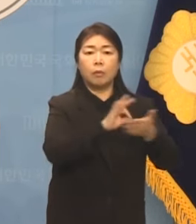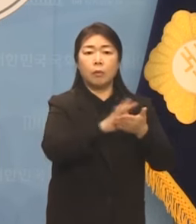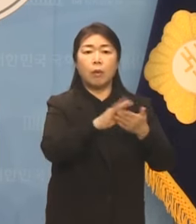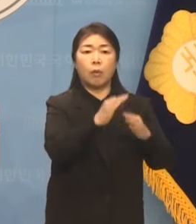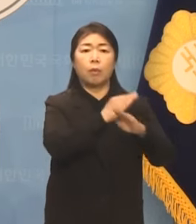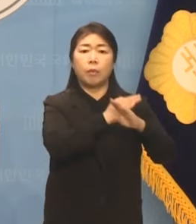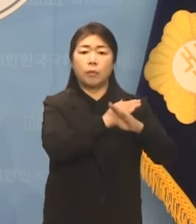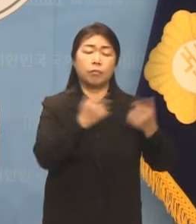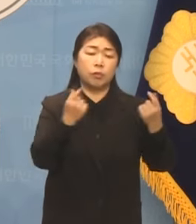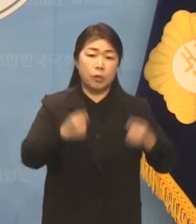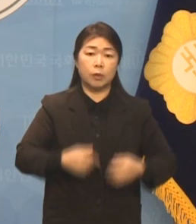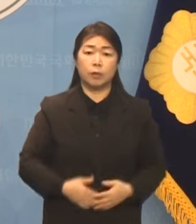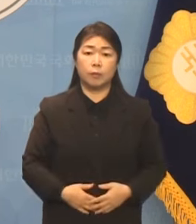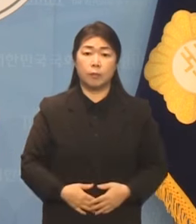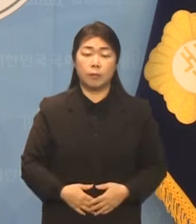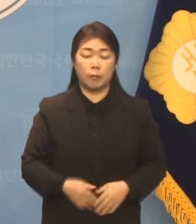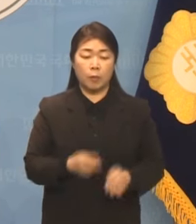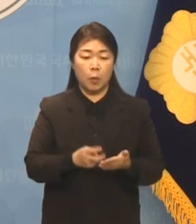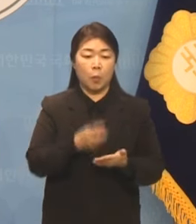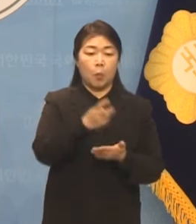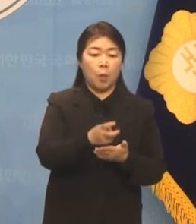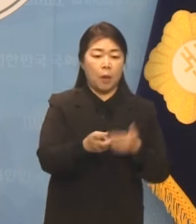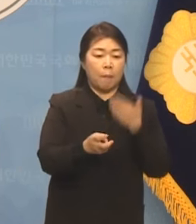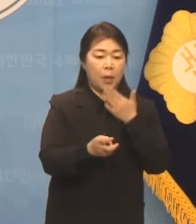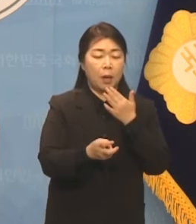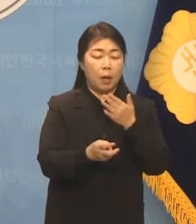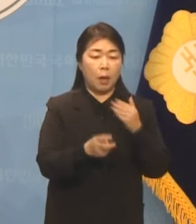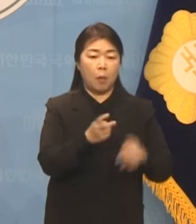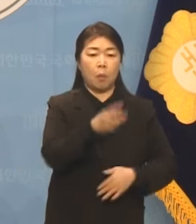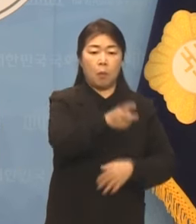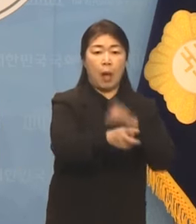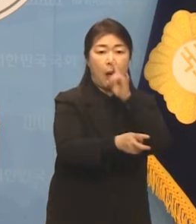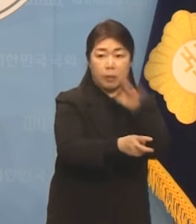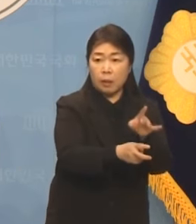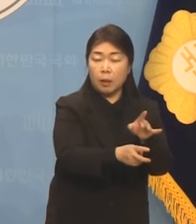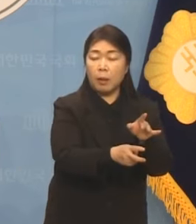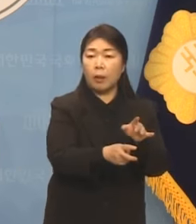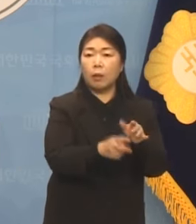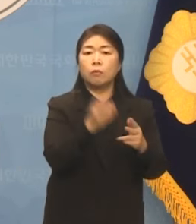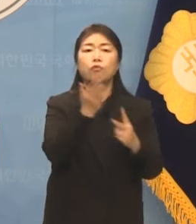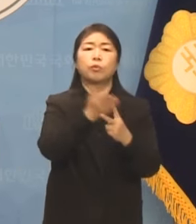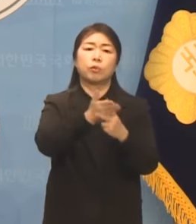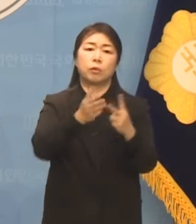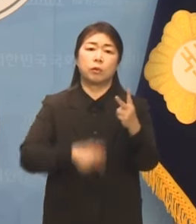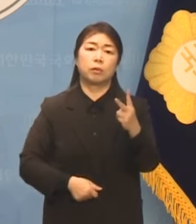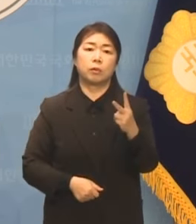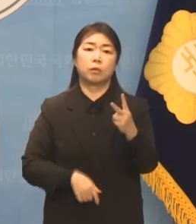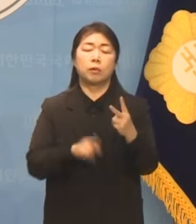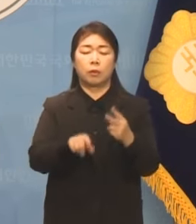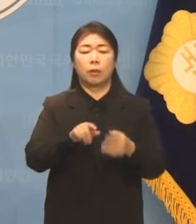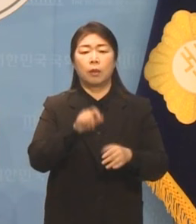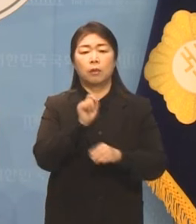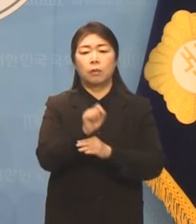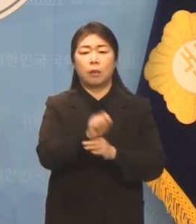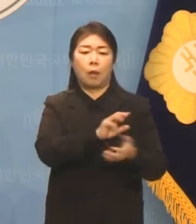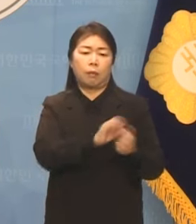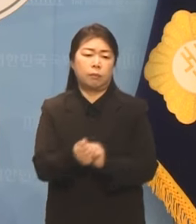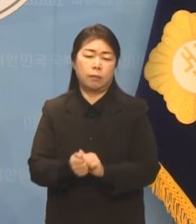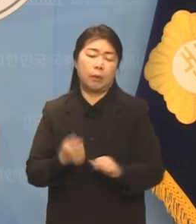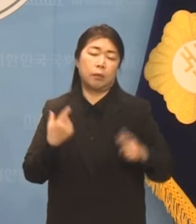한정과장 차이로 사용 가능 여부가 나이는 것입니다. 이는 졸속행정의 민낯입니다.